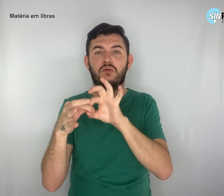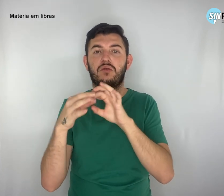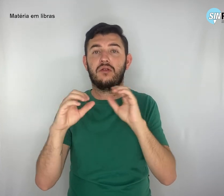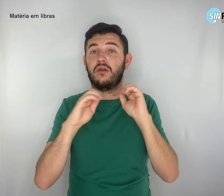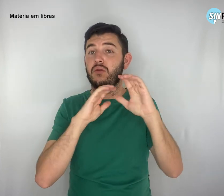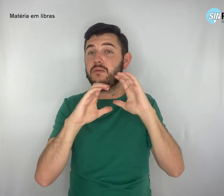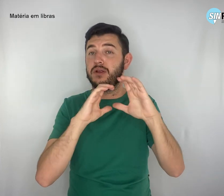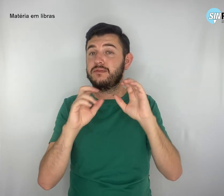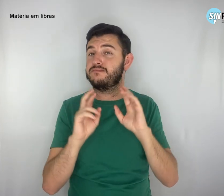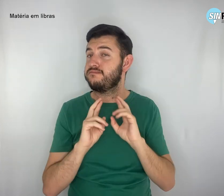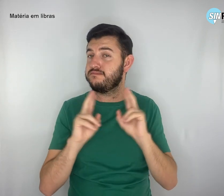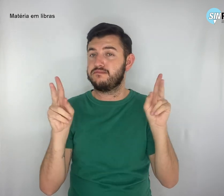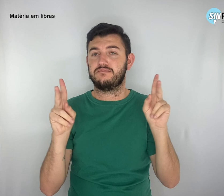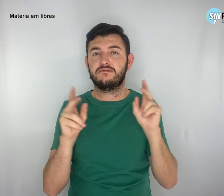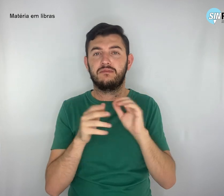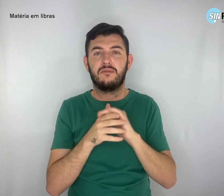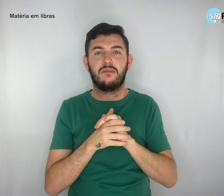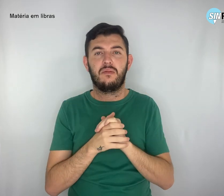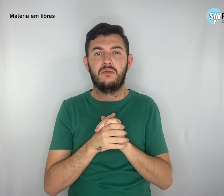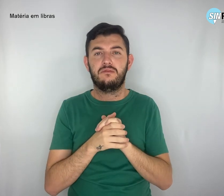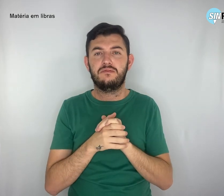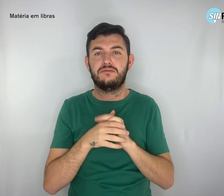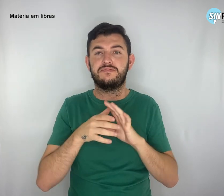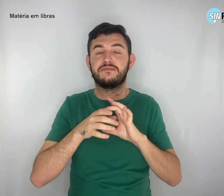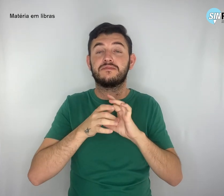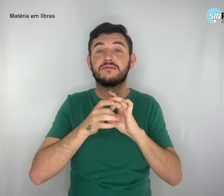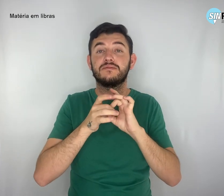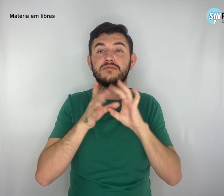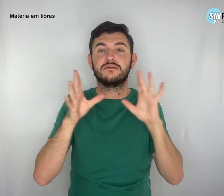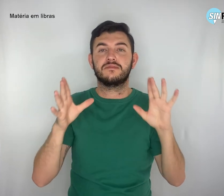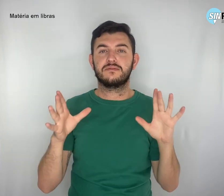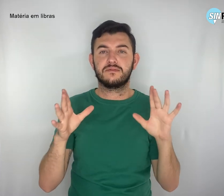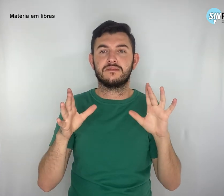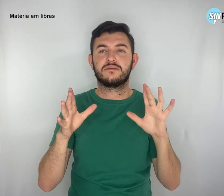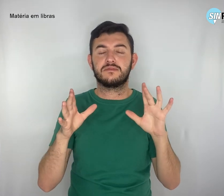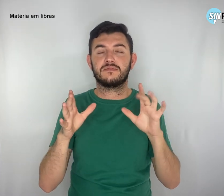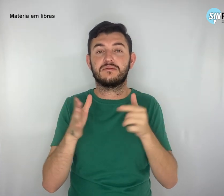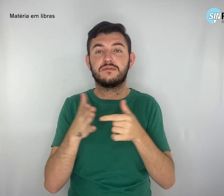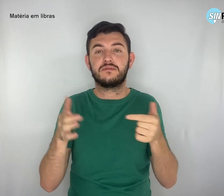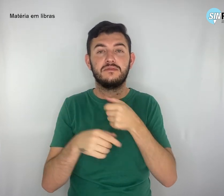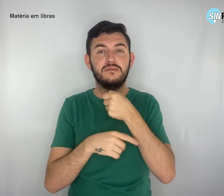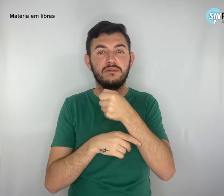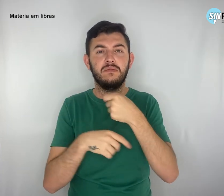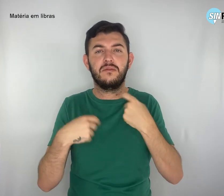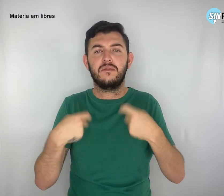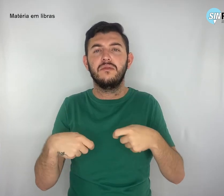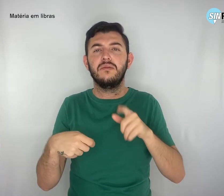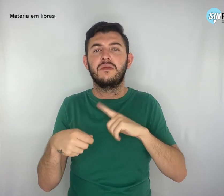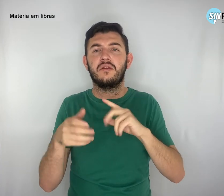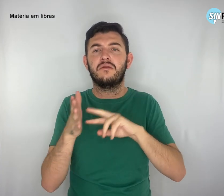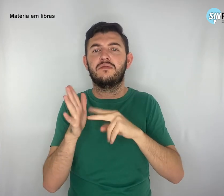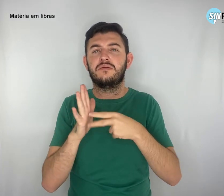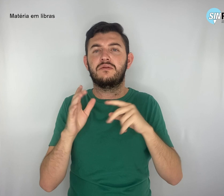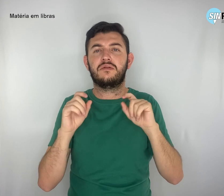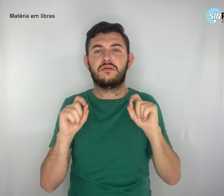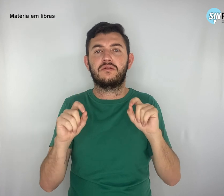diferente. A liberdade de imprensa tem de significar uma possibilidade que cada